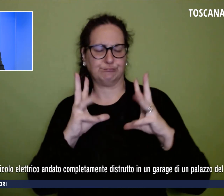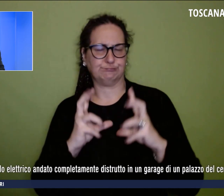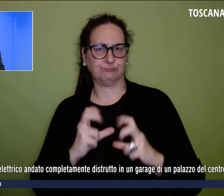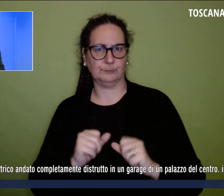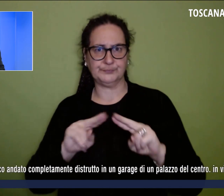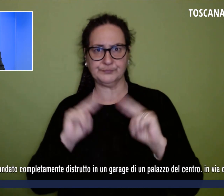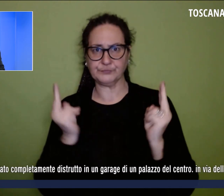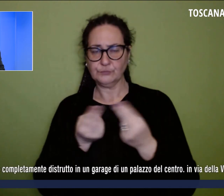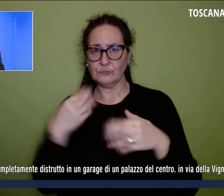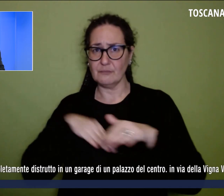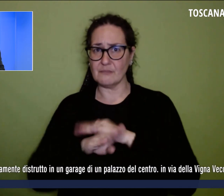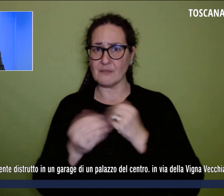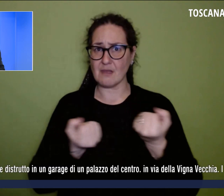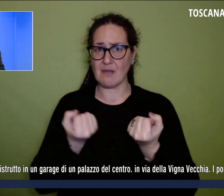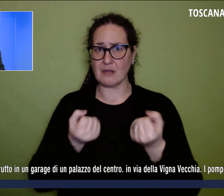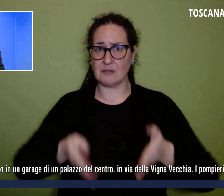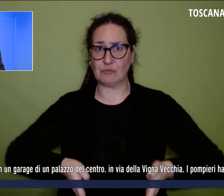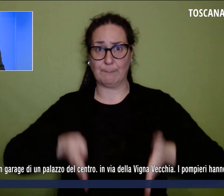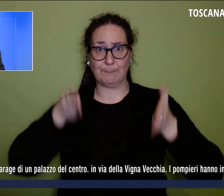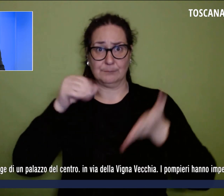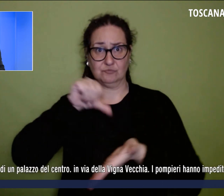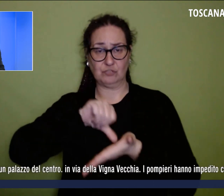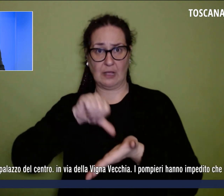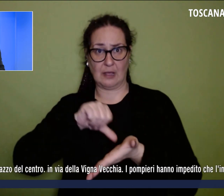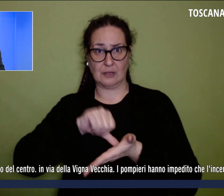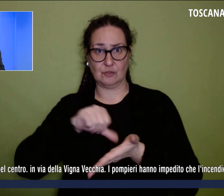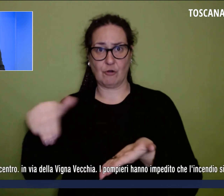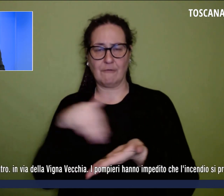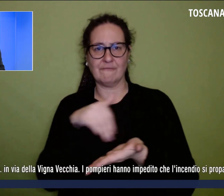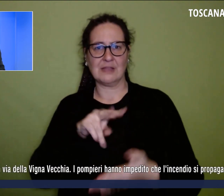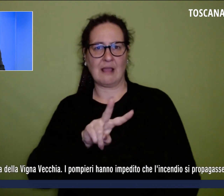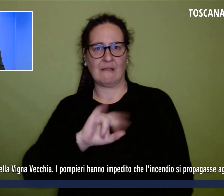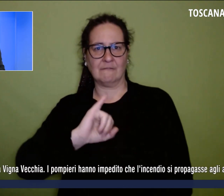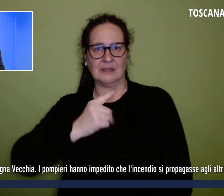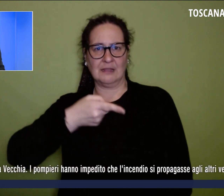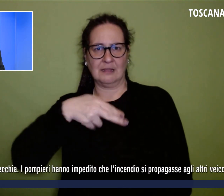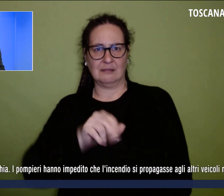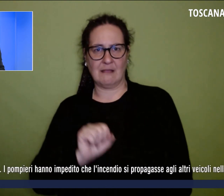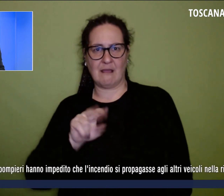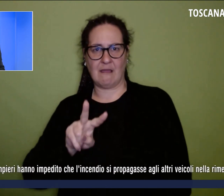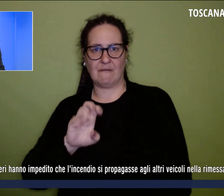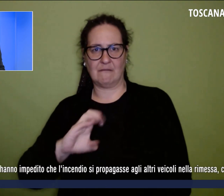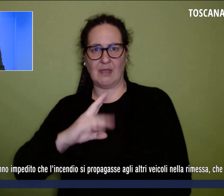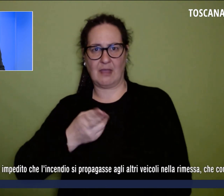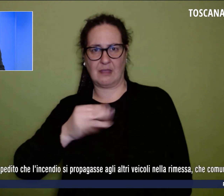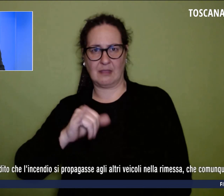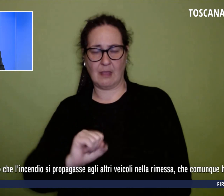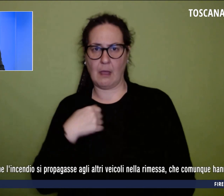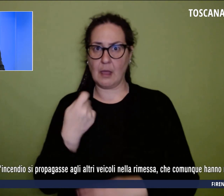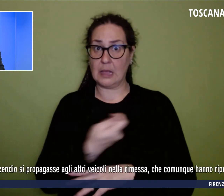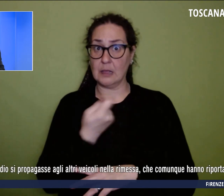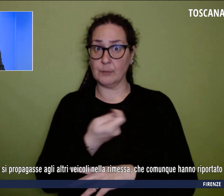garage di un palazzo in centro, in via della Vigna Vecchia. I pompieri hanno impedito che l'incendio si propagasse